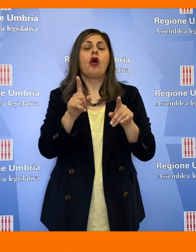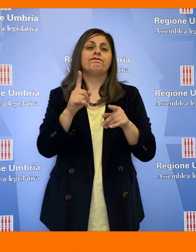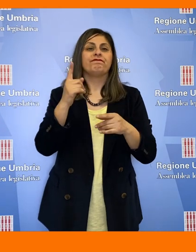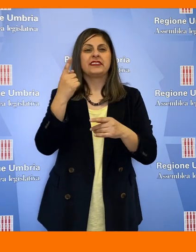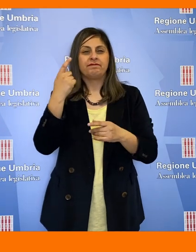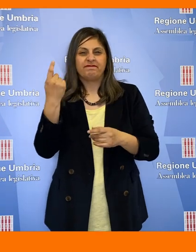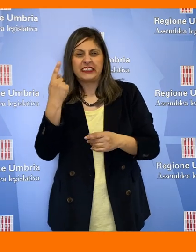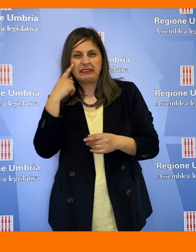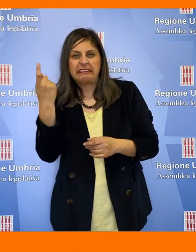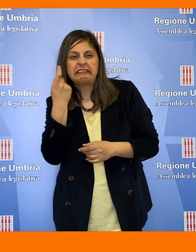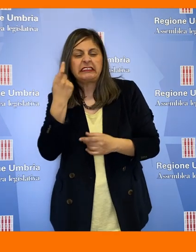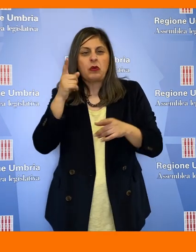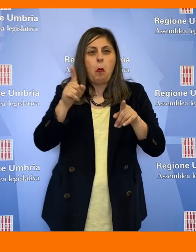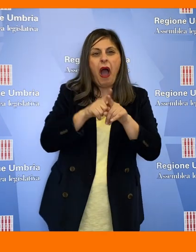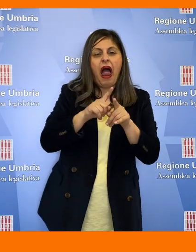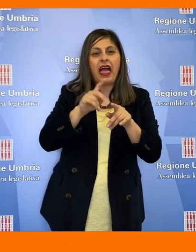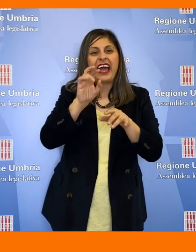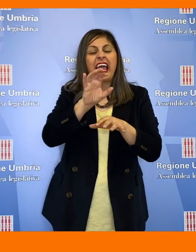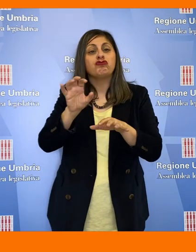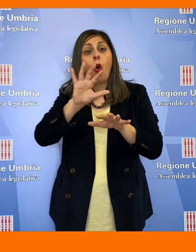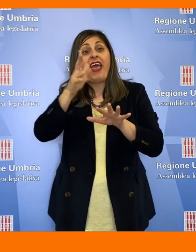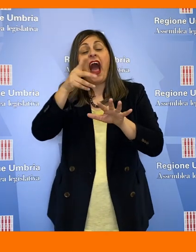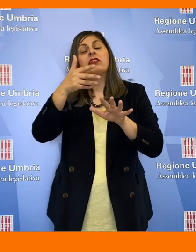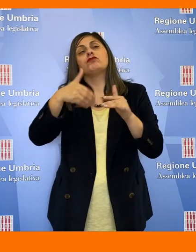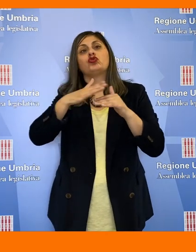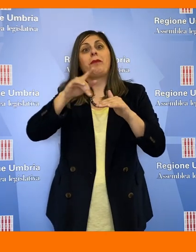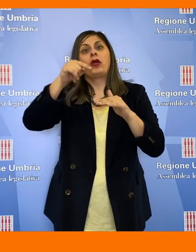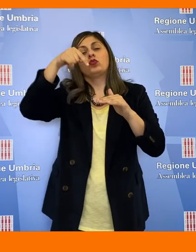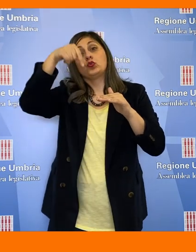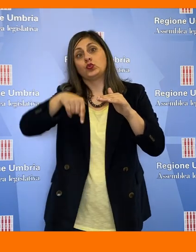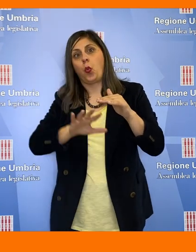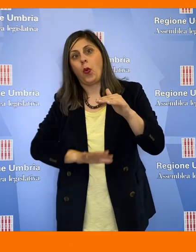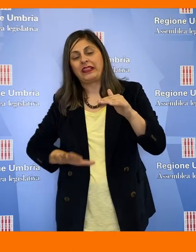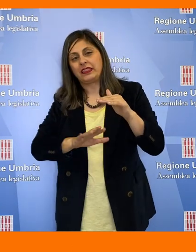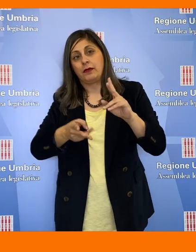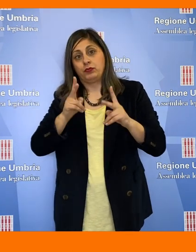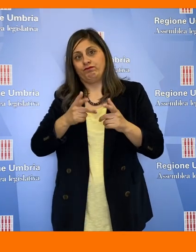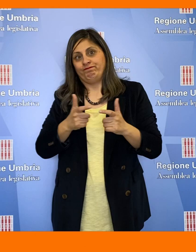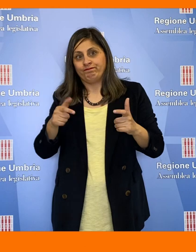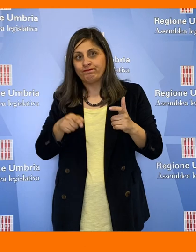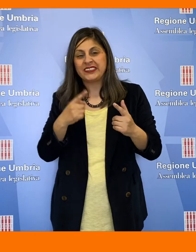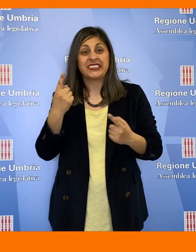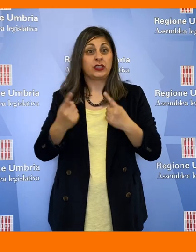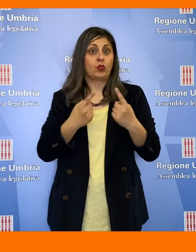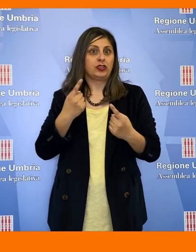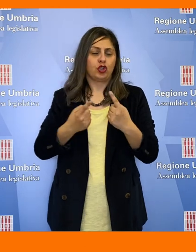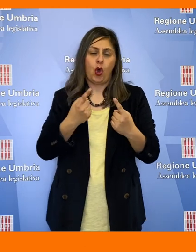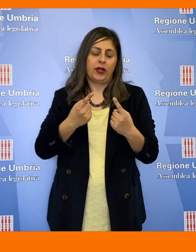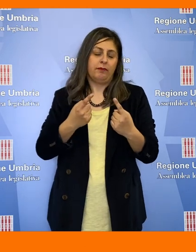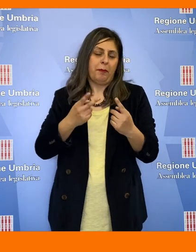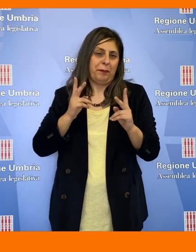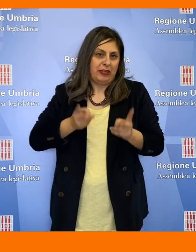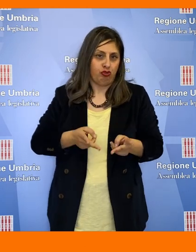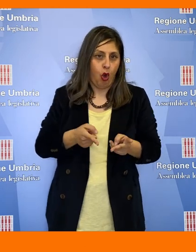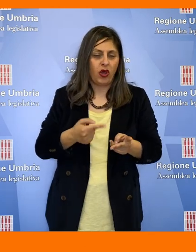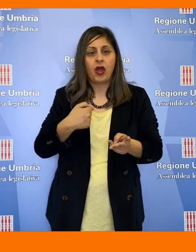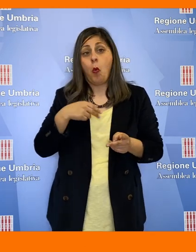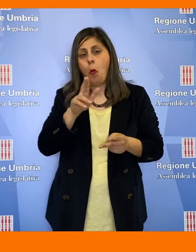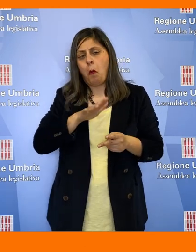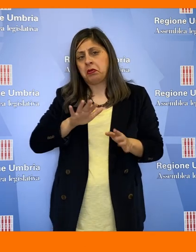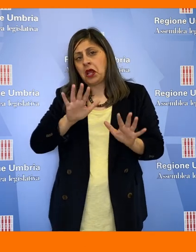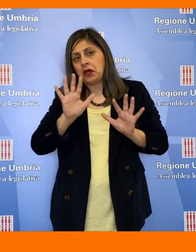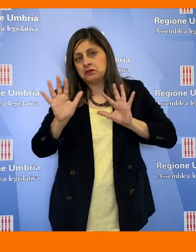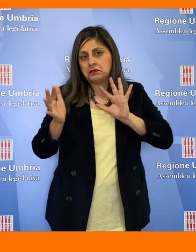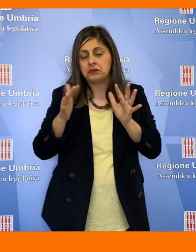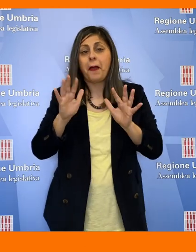criminalità organizzata come mafia rispetto a delle regioni soprattutto del sud che hanno una situazione molto peggiore,